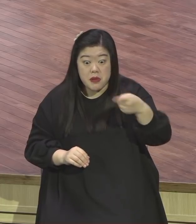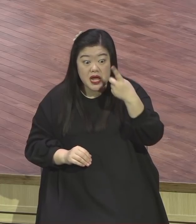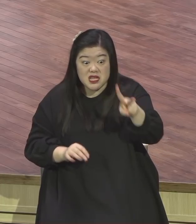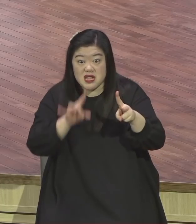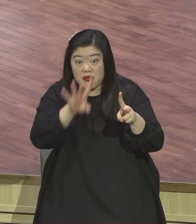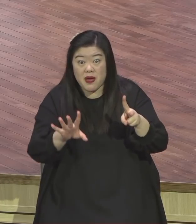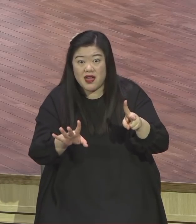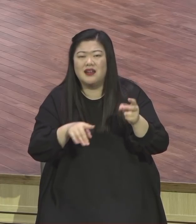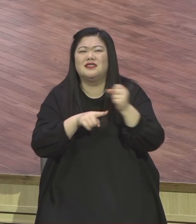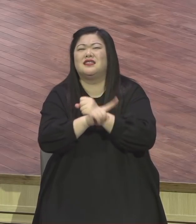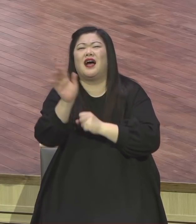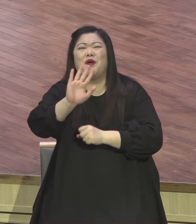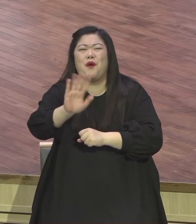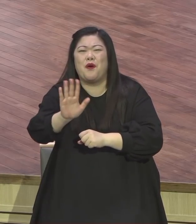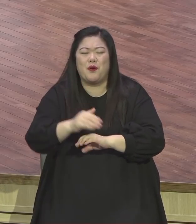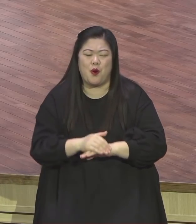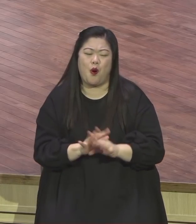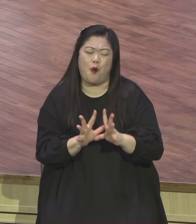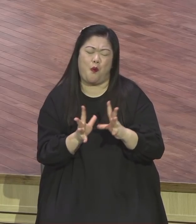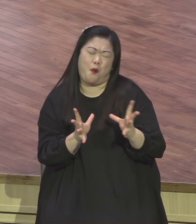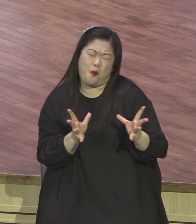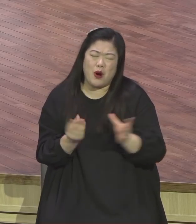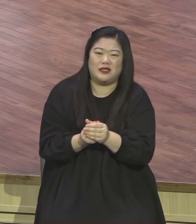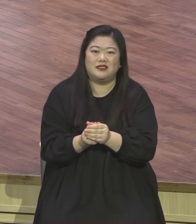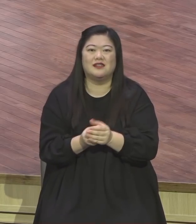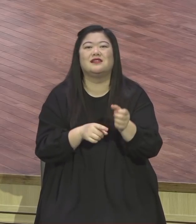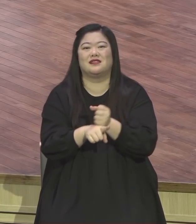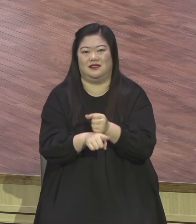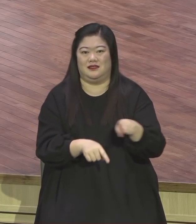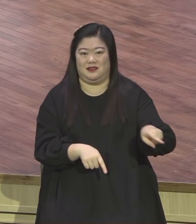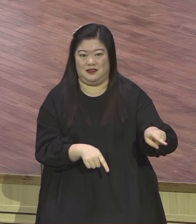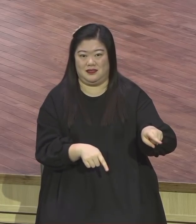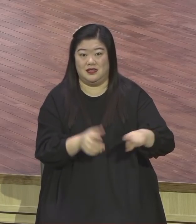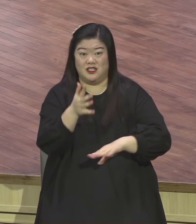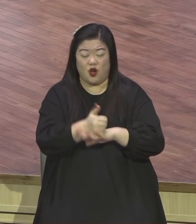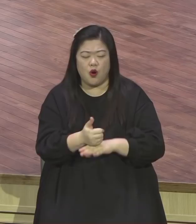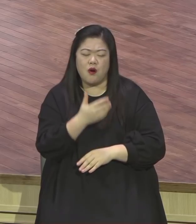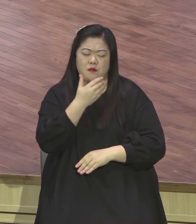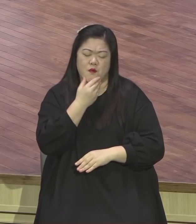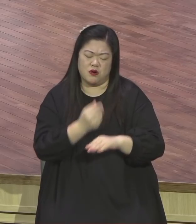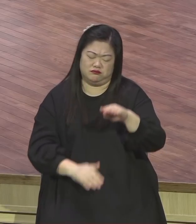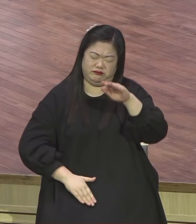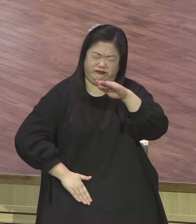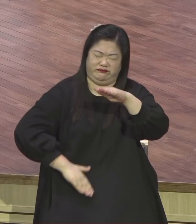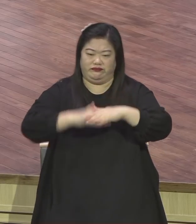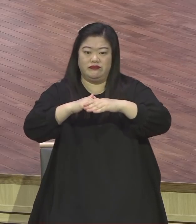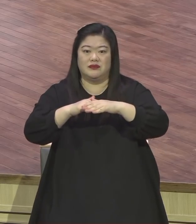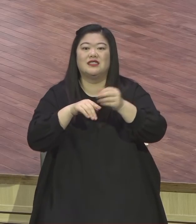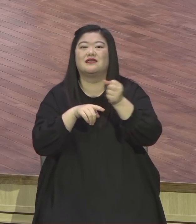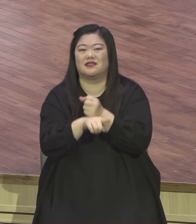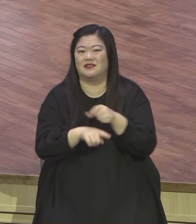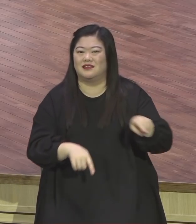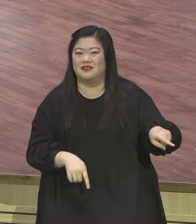모든 삶 속에 충만하게 하나님 해주신다 부족함이 없으려다